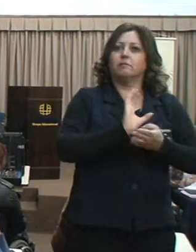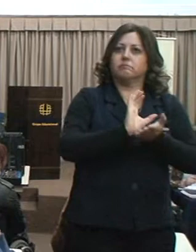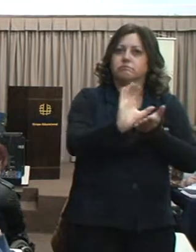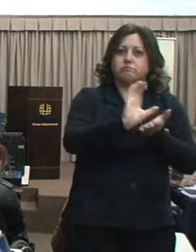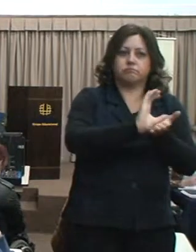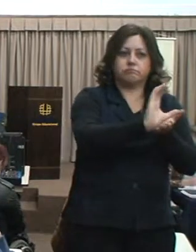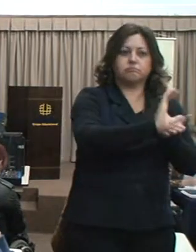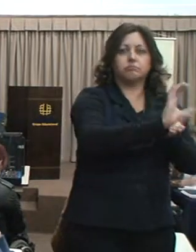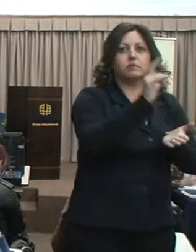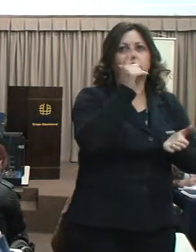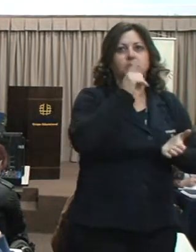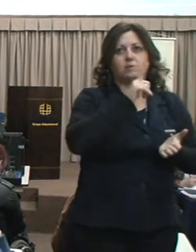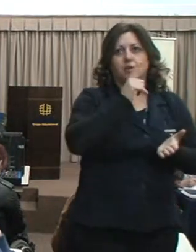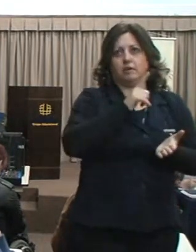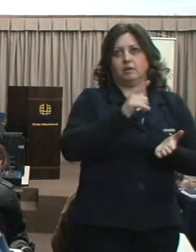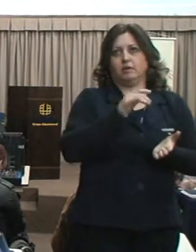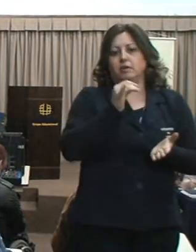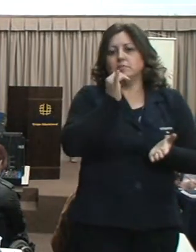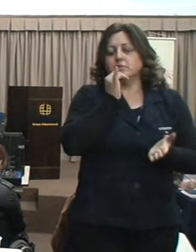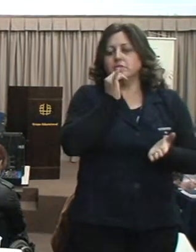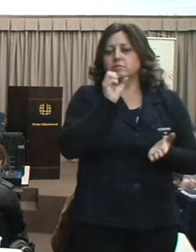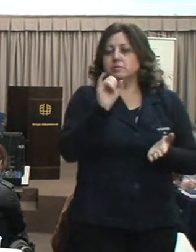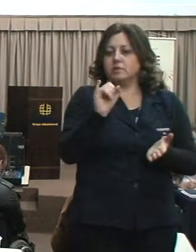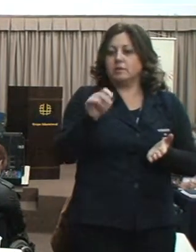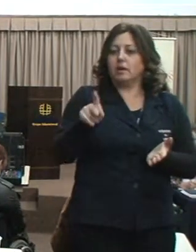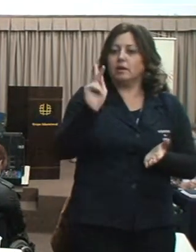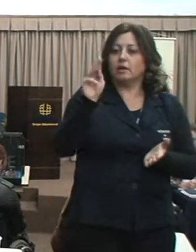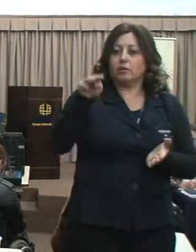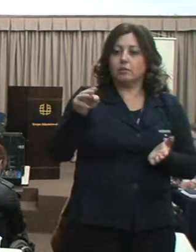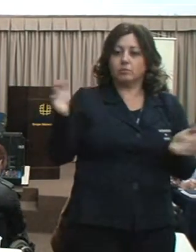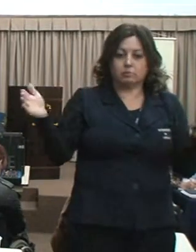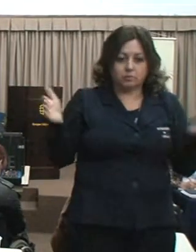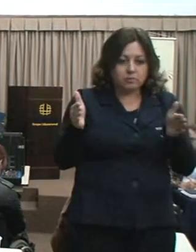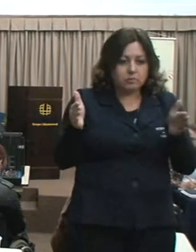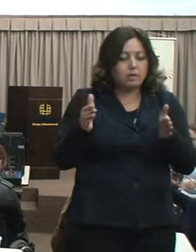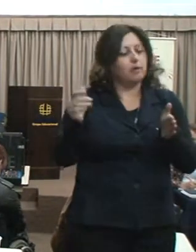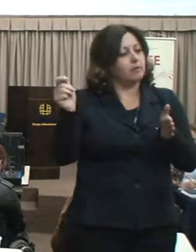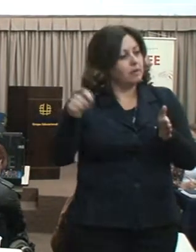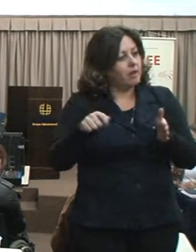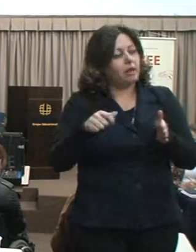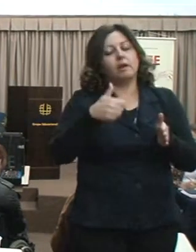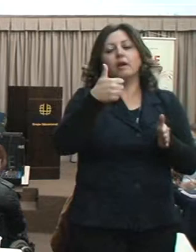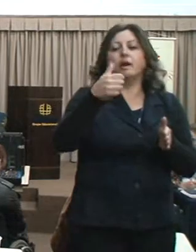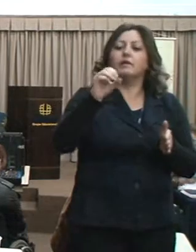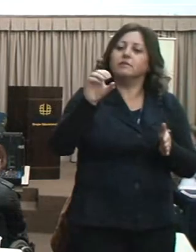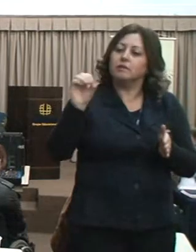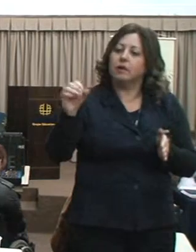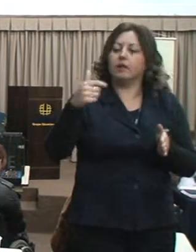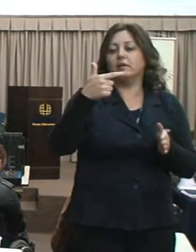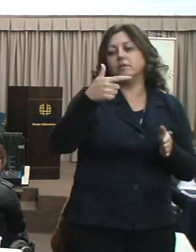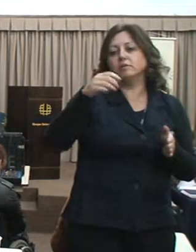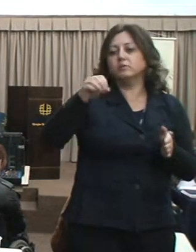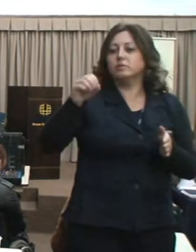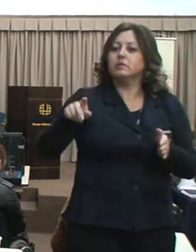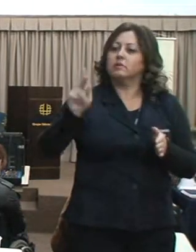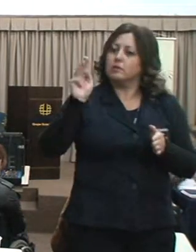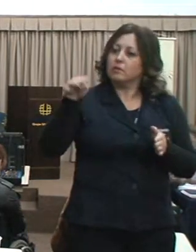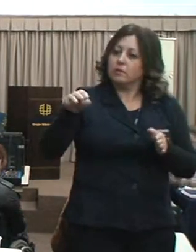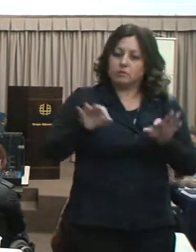500, aí sim, aí compensa o custo operacional do banco para financiar. E sem falar de